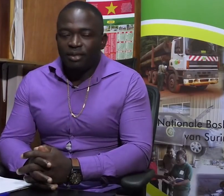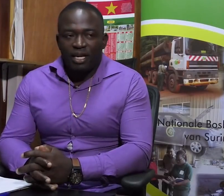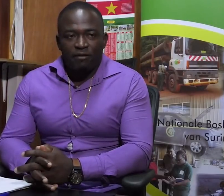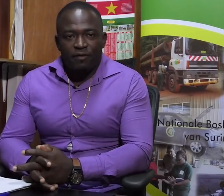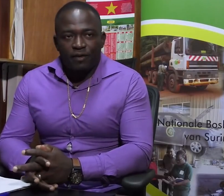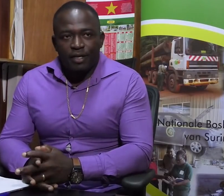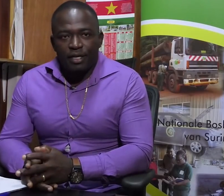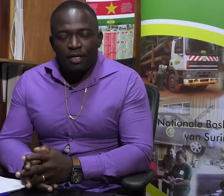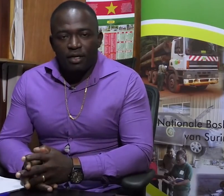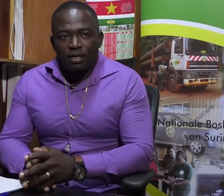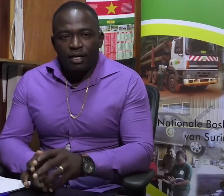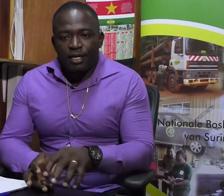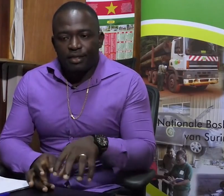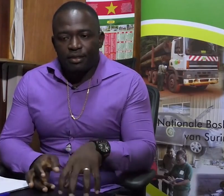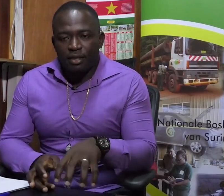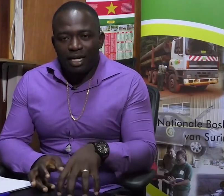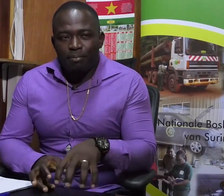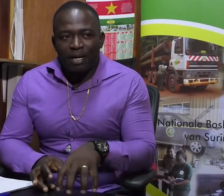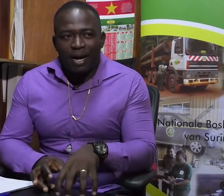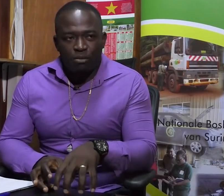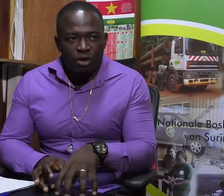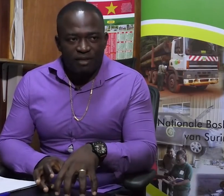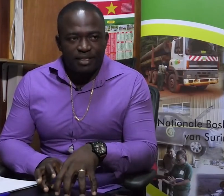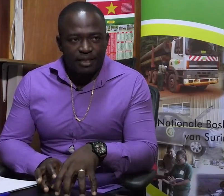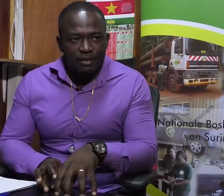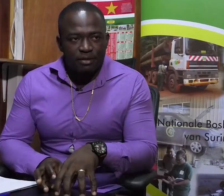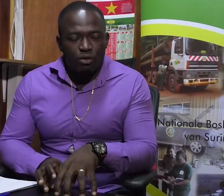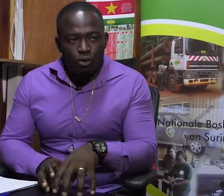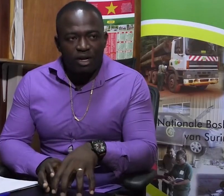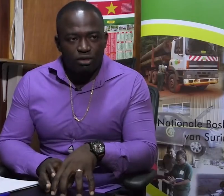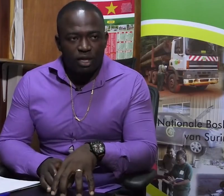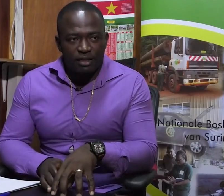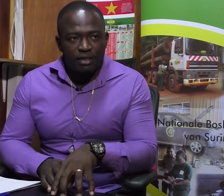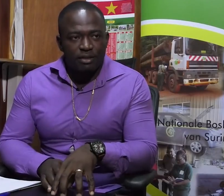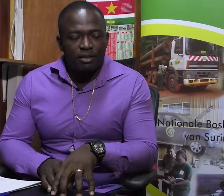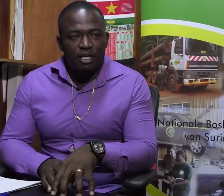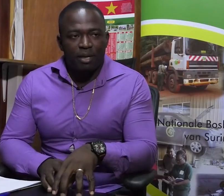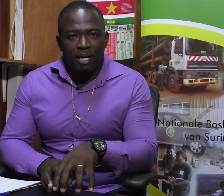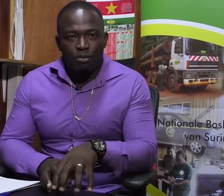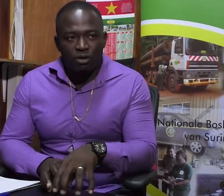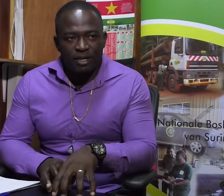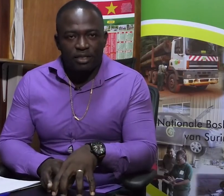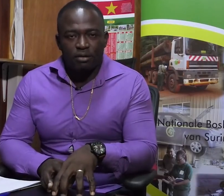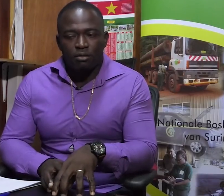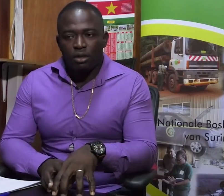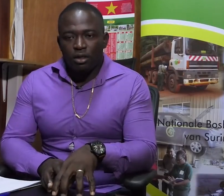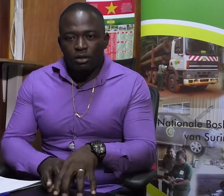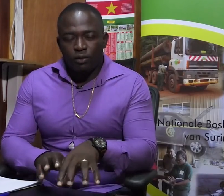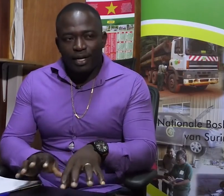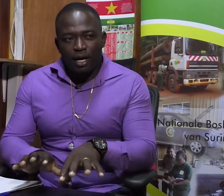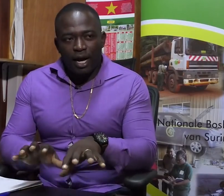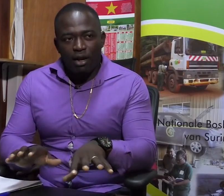Dit bedrijf is in Paramaribo gevestigd. Hoefkantoor althans, in Paramaribo gevestigd.